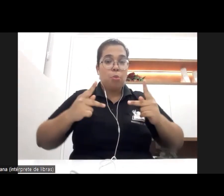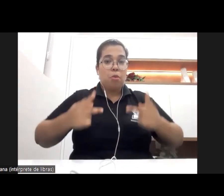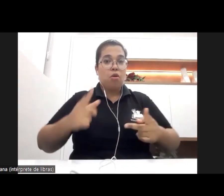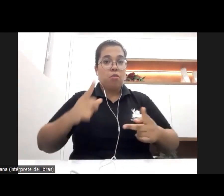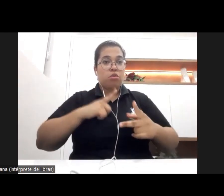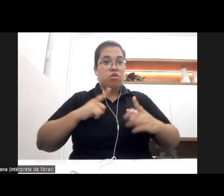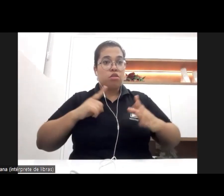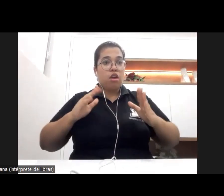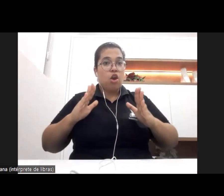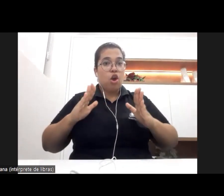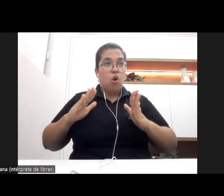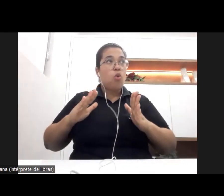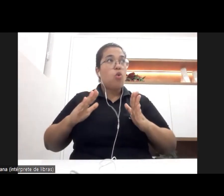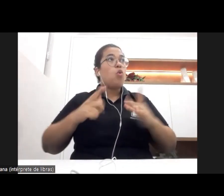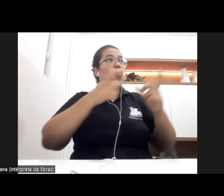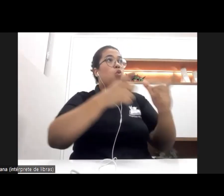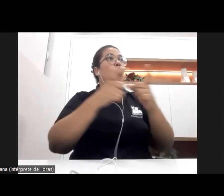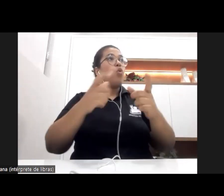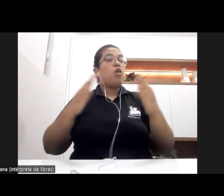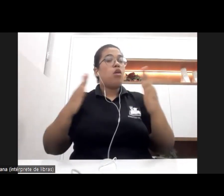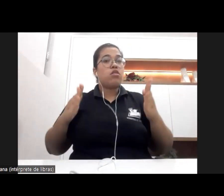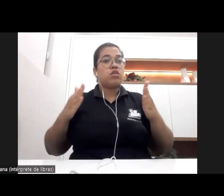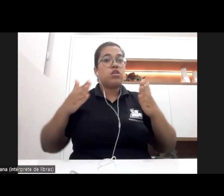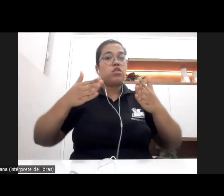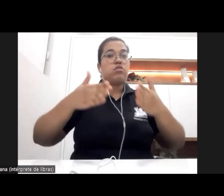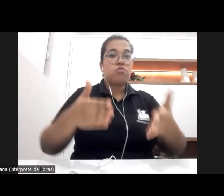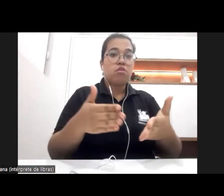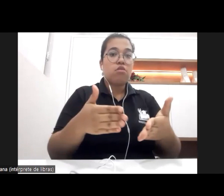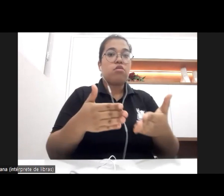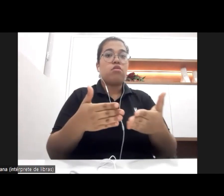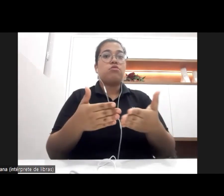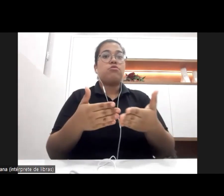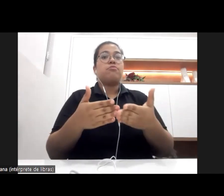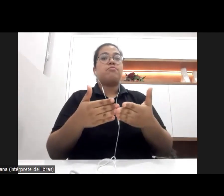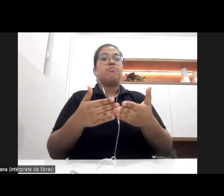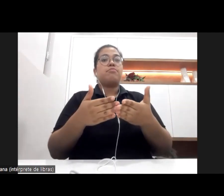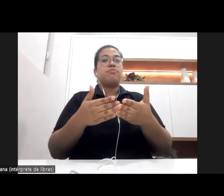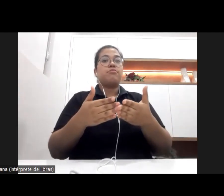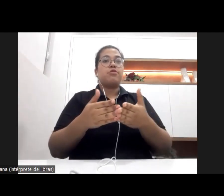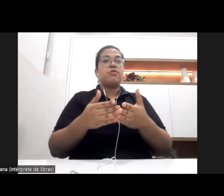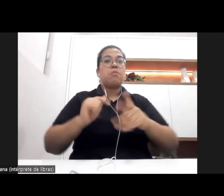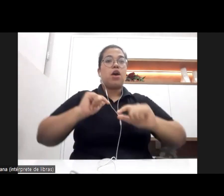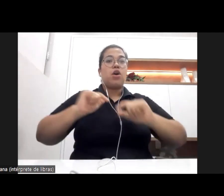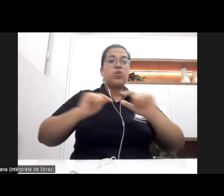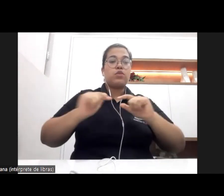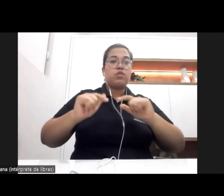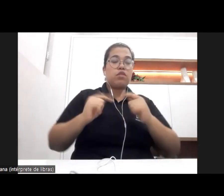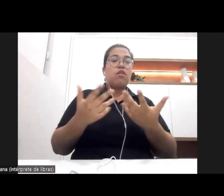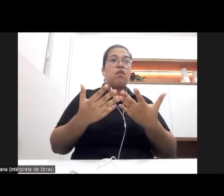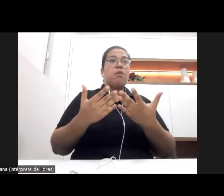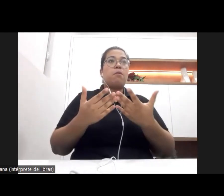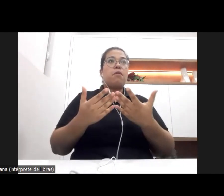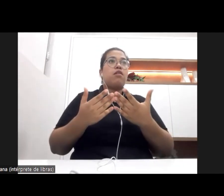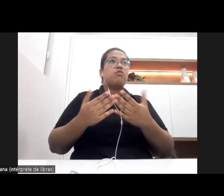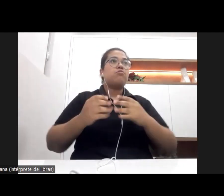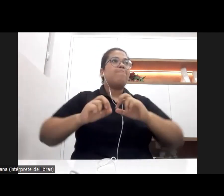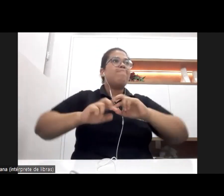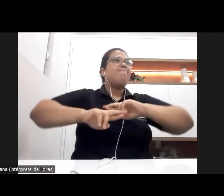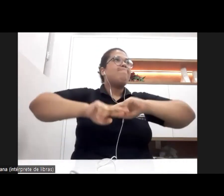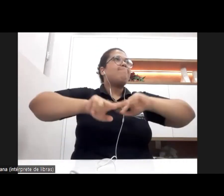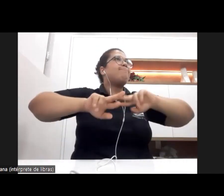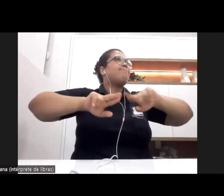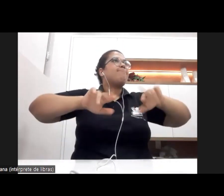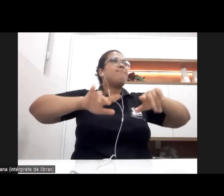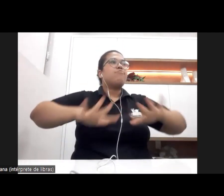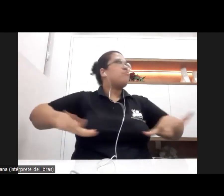atuação e espaços socio-ocupacionais para o exercício do nosso trabalho bastante diversificado